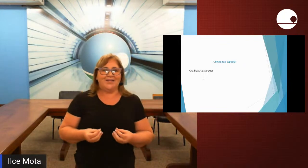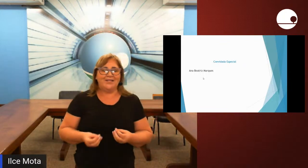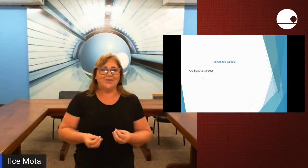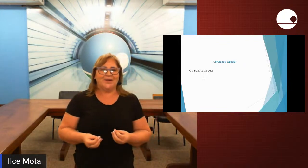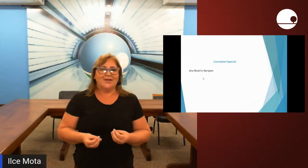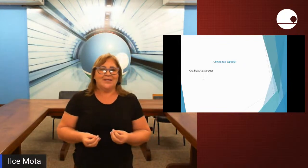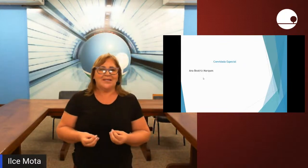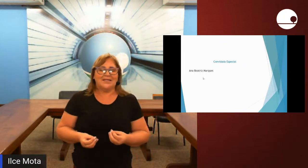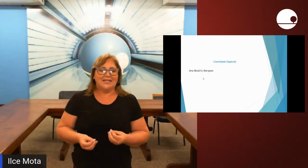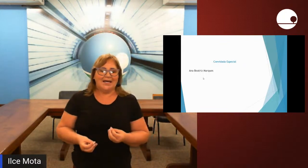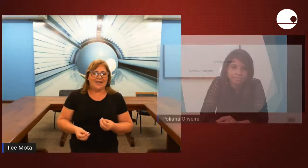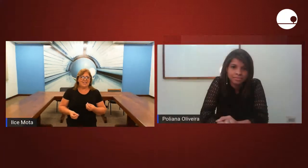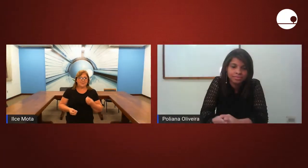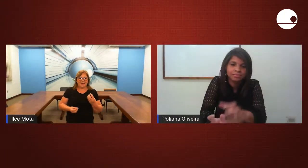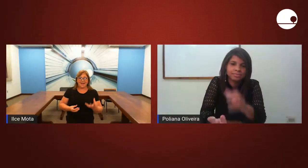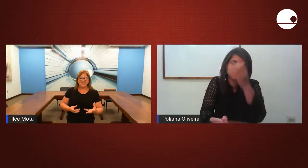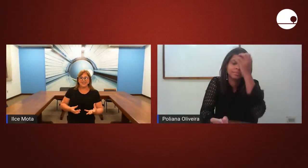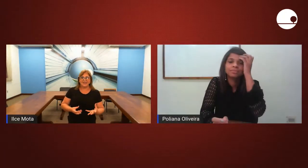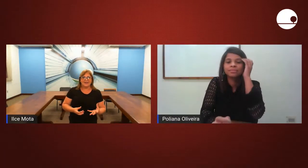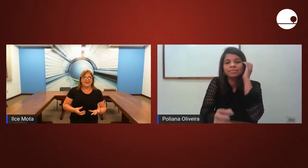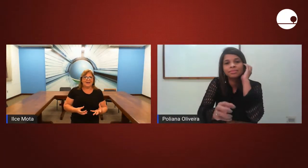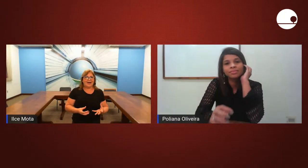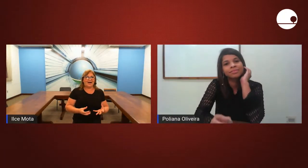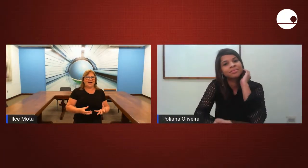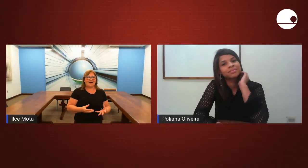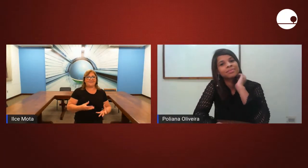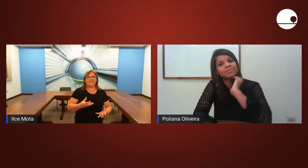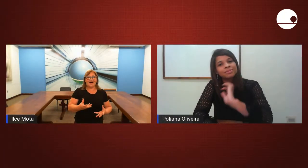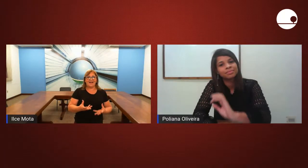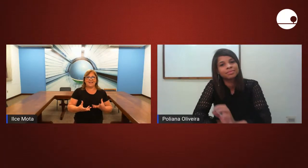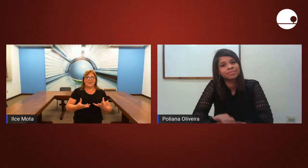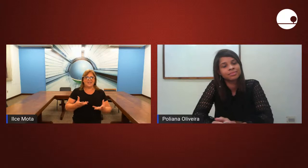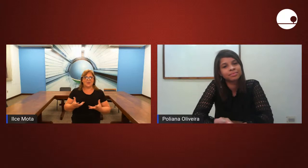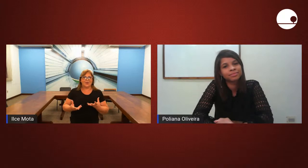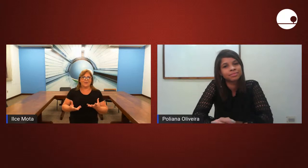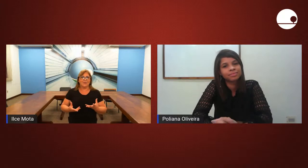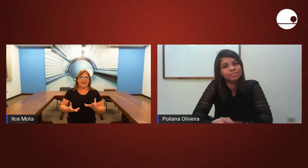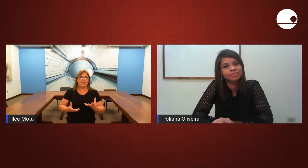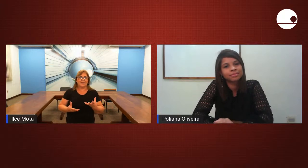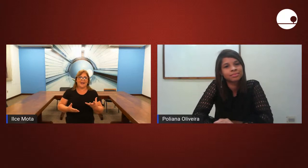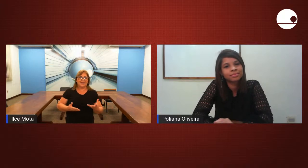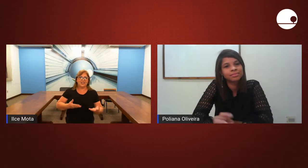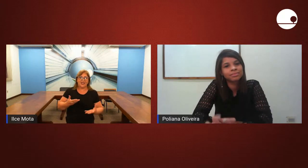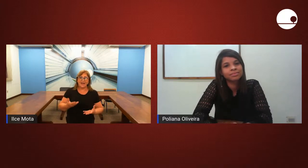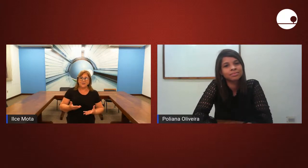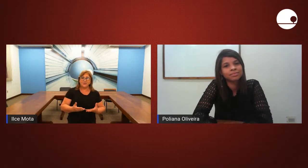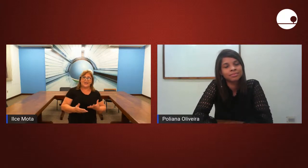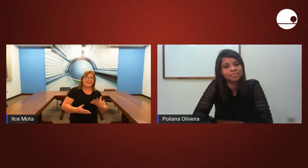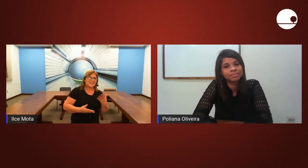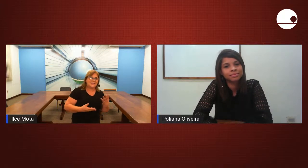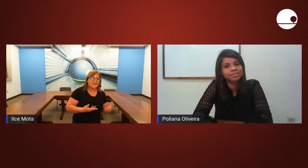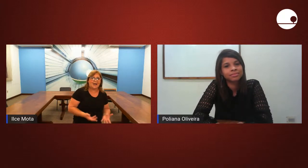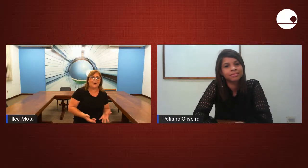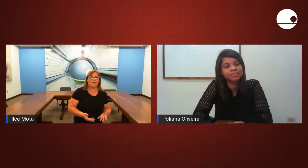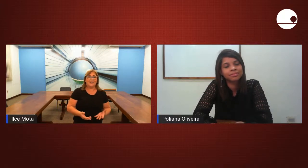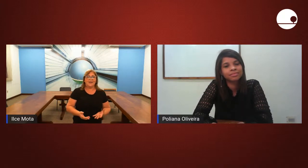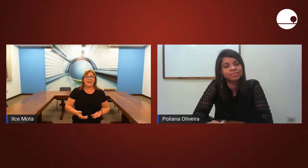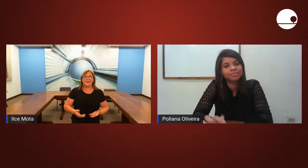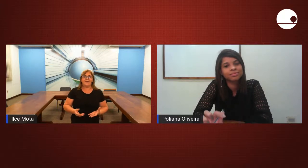língua que ela expressa a fala da pessoa em cada gesto em cada sinal em